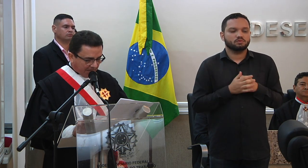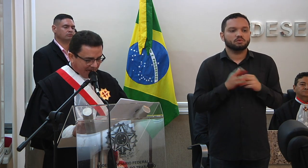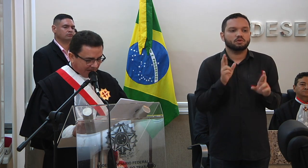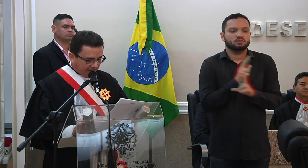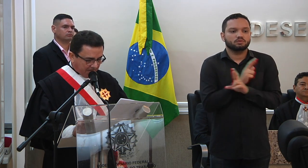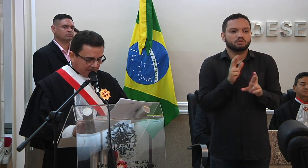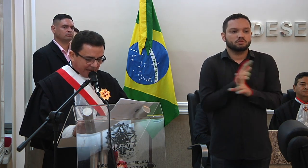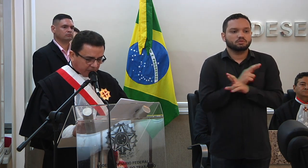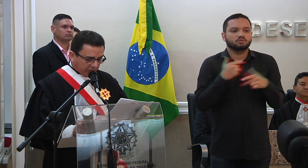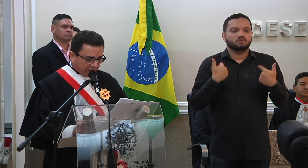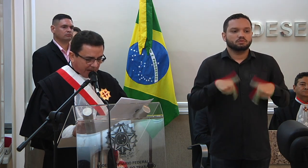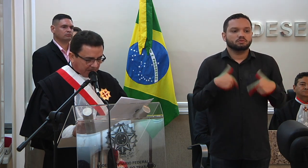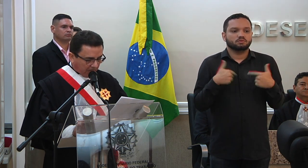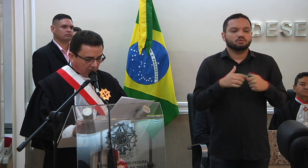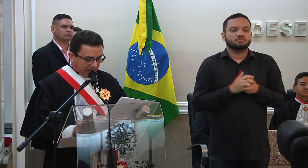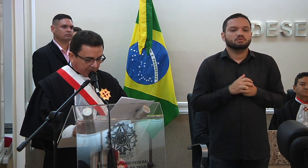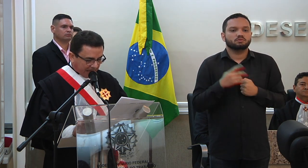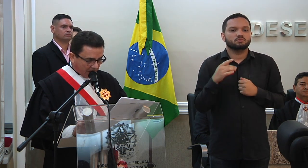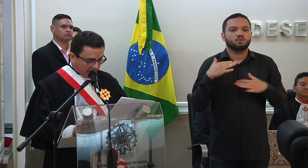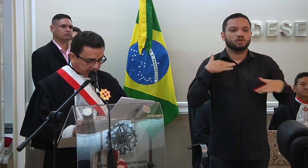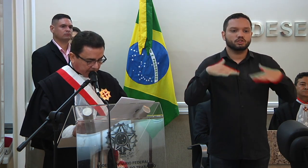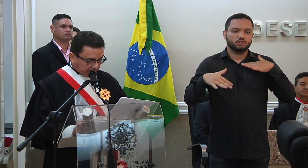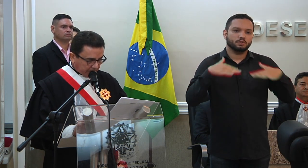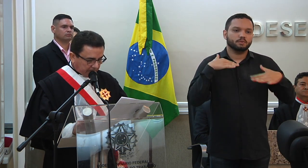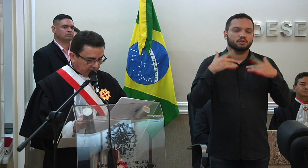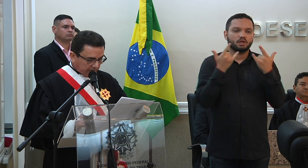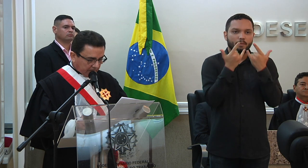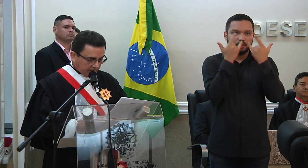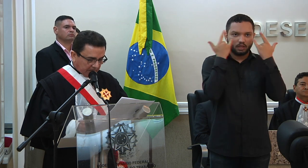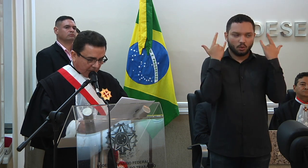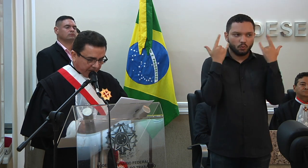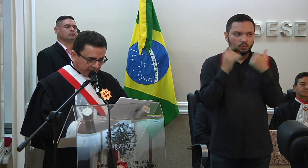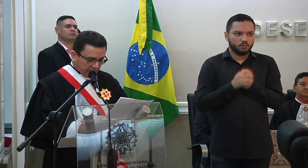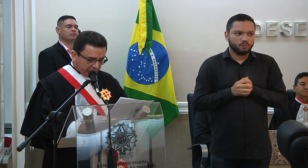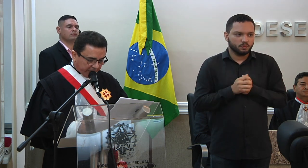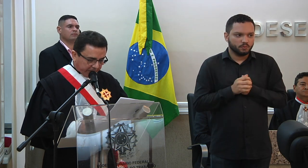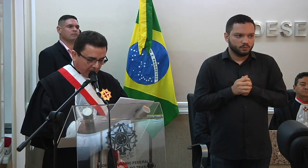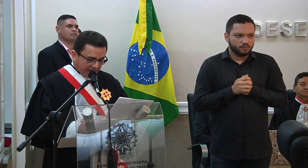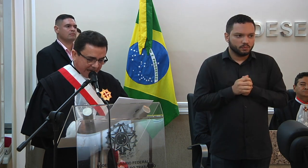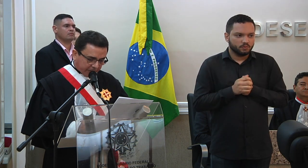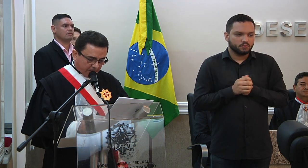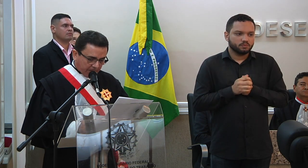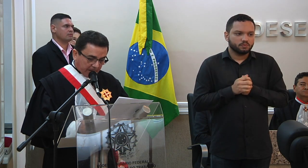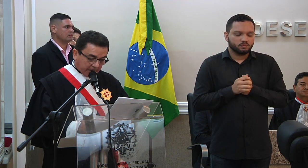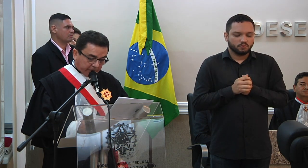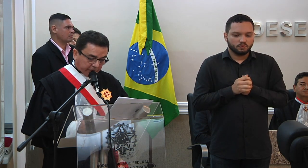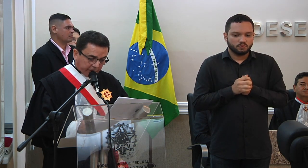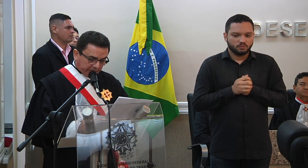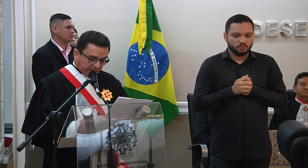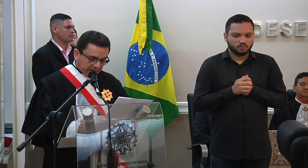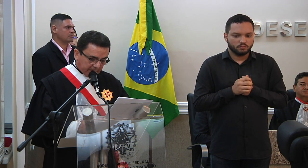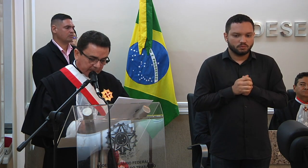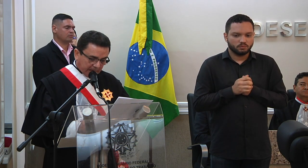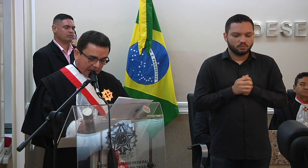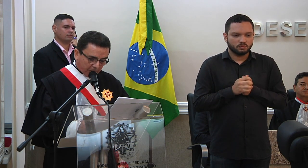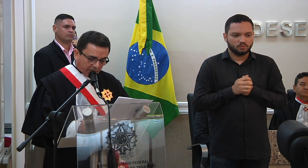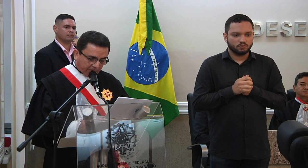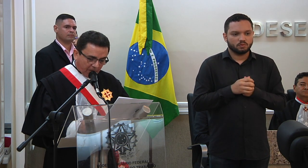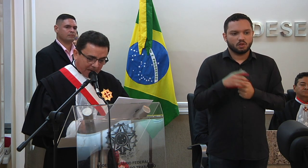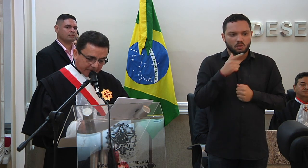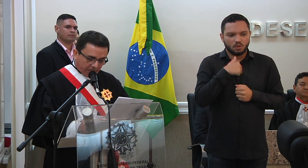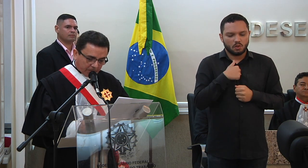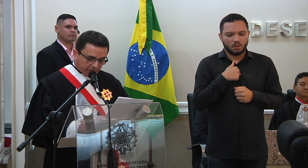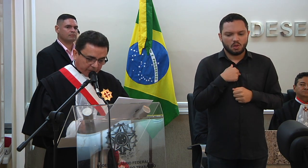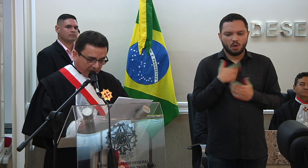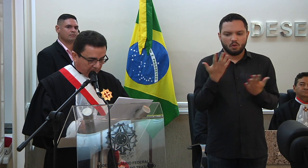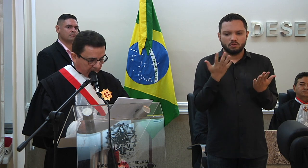relações de trabalho na sua dinâmica com o capital. Talvez não seja o caso resistir ao